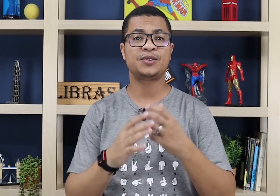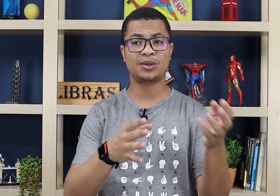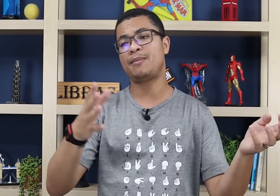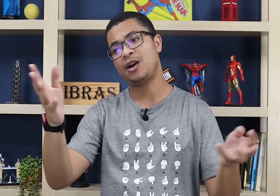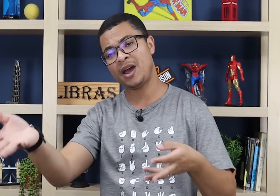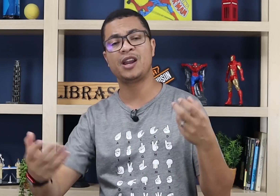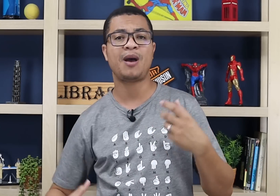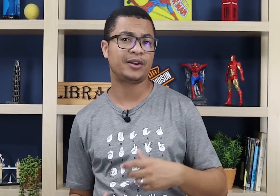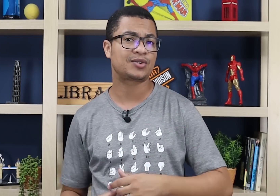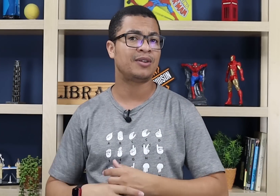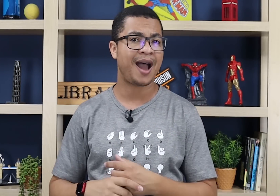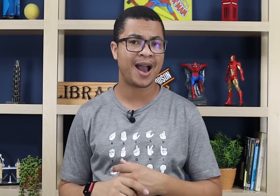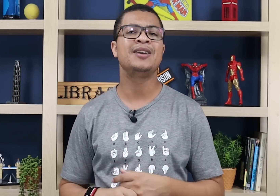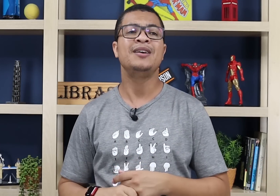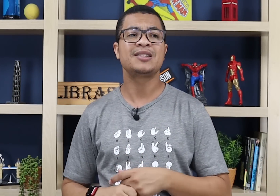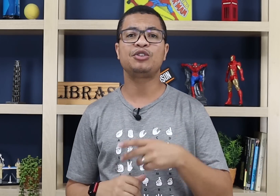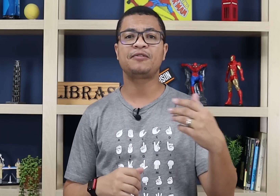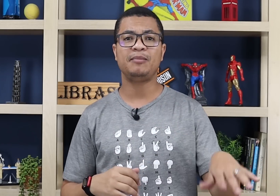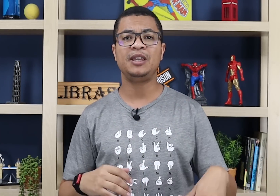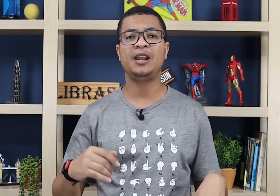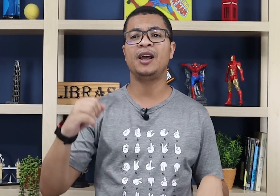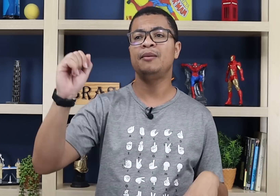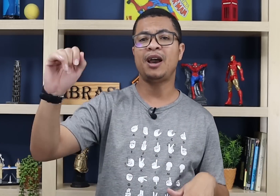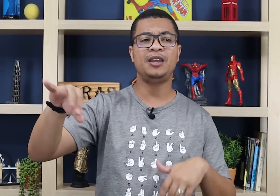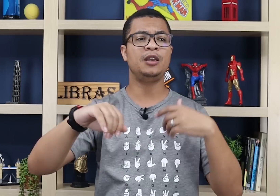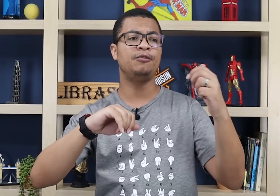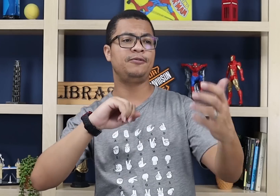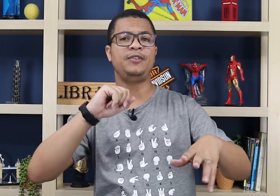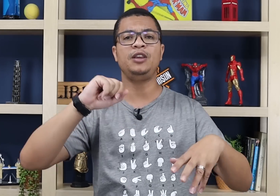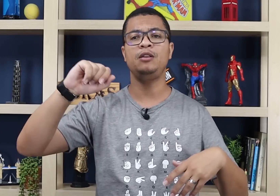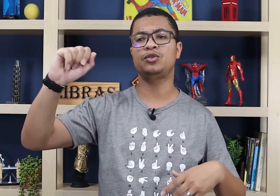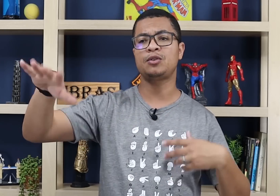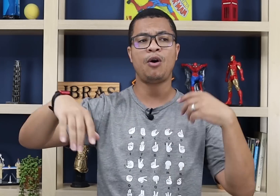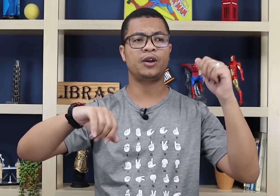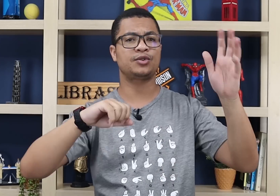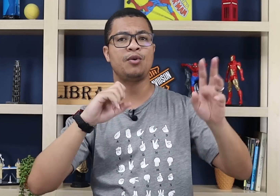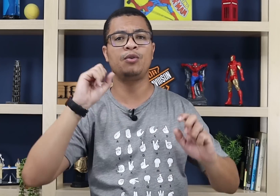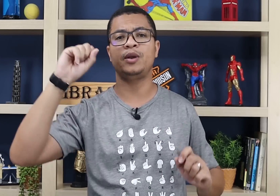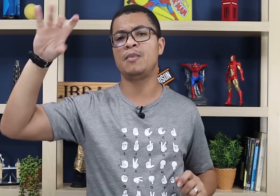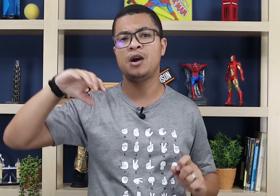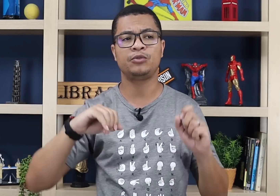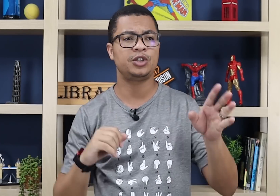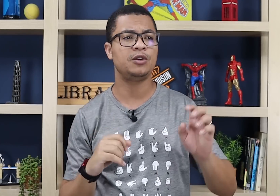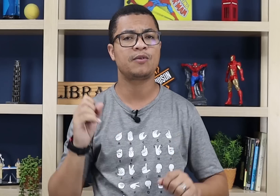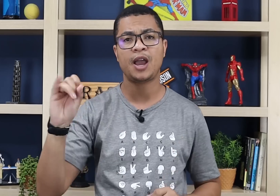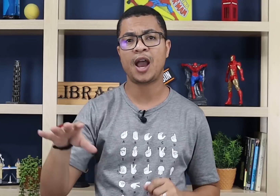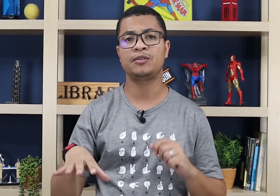se o seu trabalho é numa área escolar. Sinal de família, marido, filho, sogra, sogro, irmão, tio, cunhado.